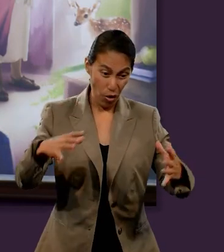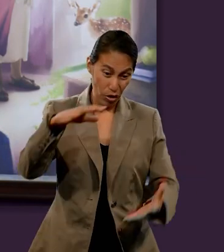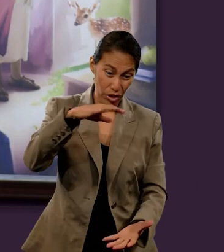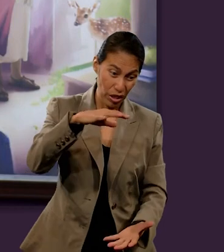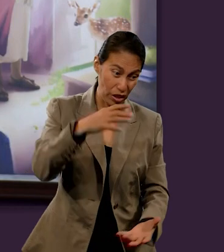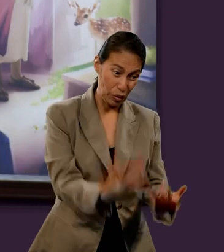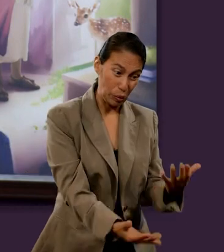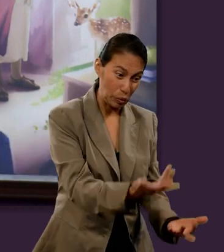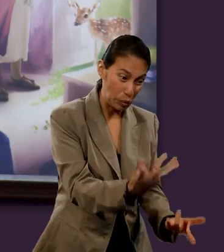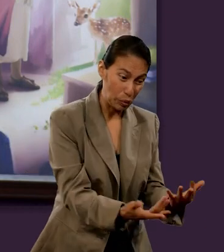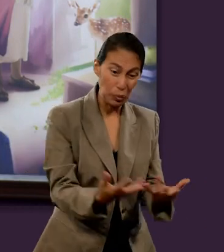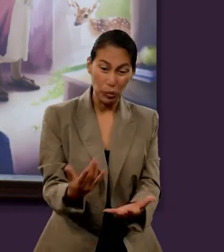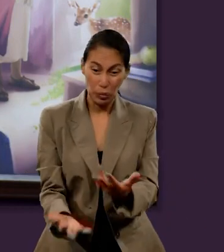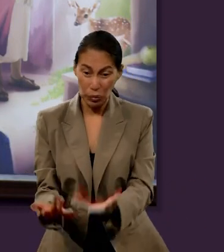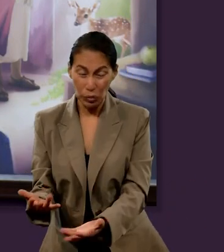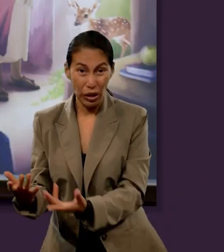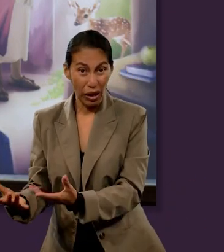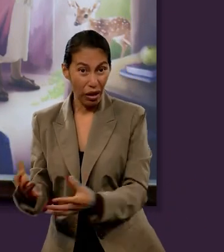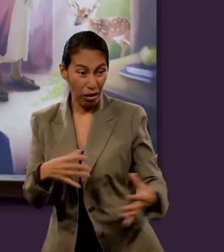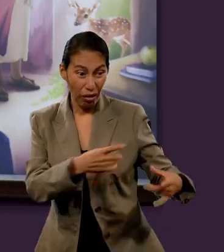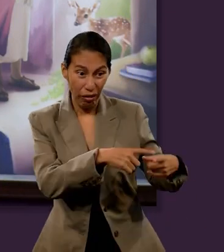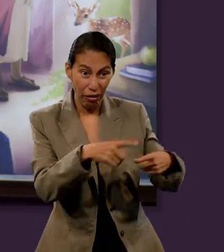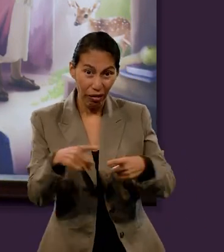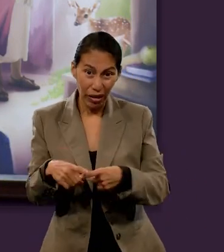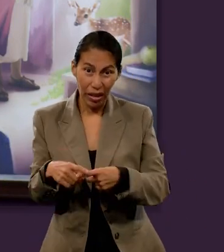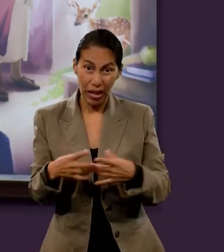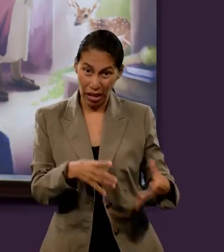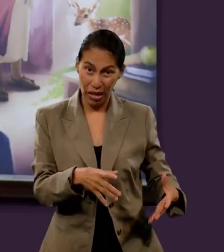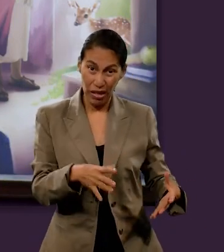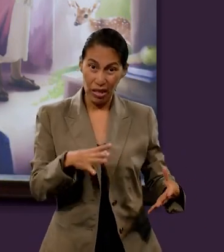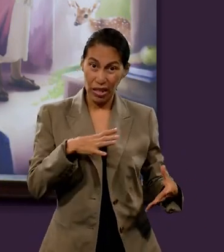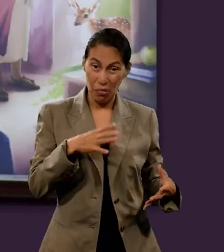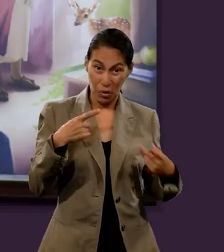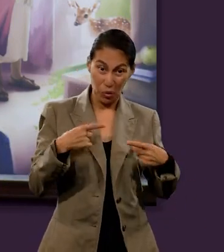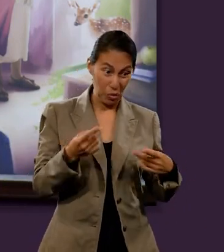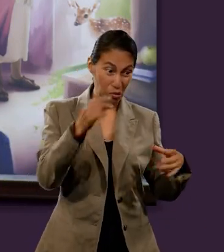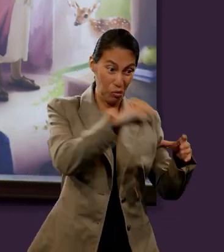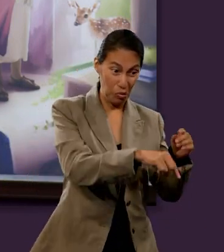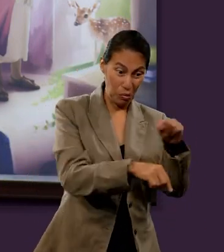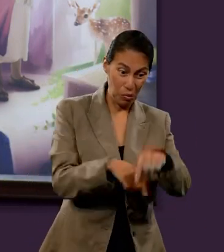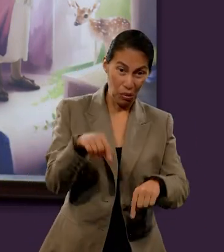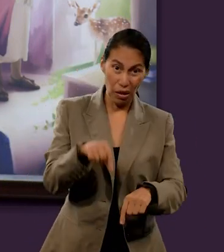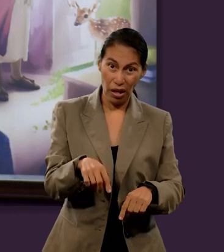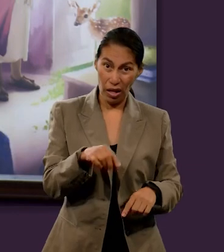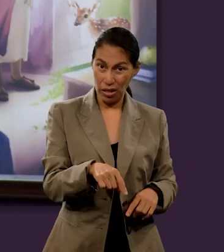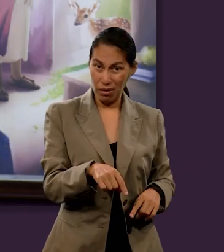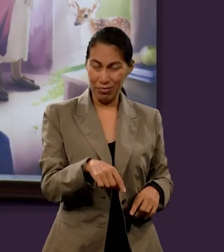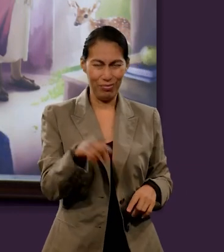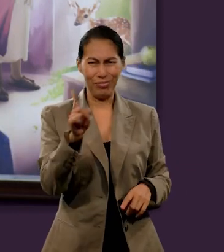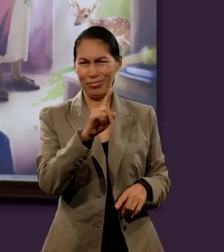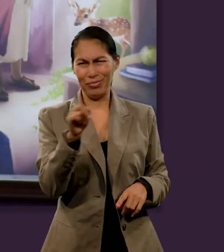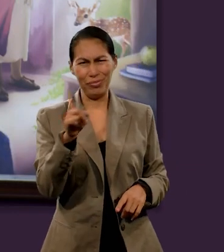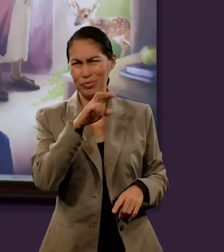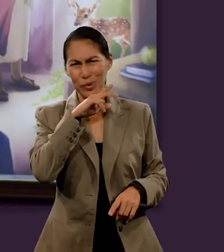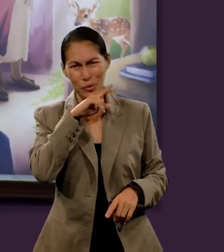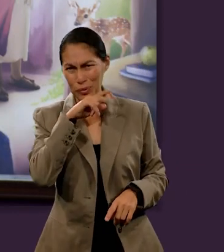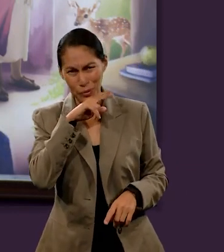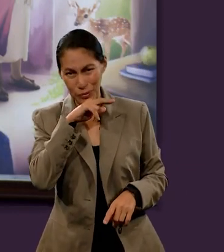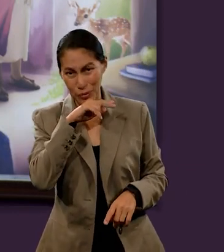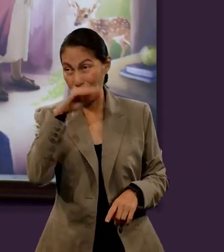ollas o unas pailas ardiendo en el infierno. Que no se preocupen porque no existen, porque no arden en